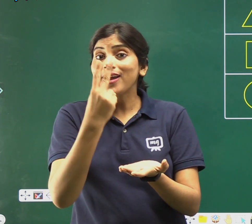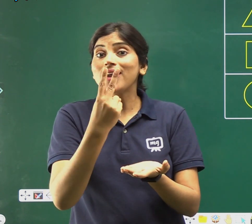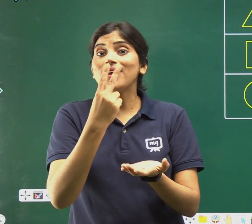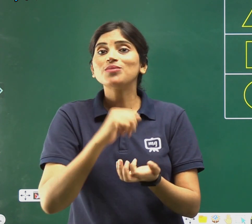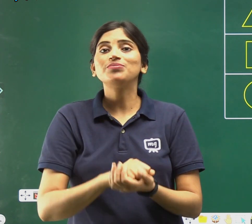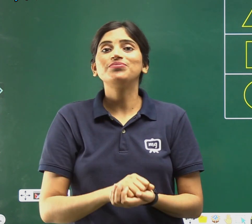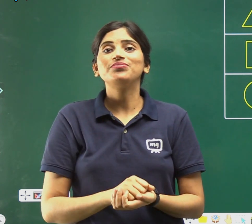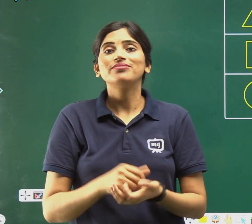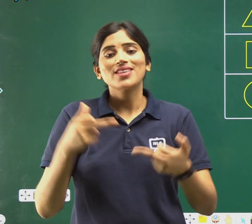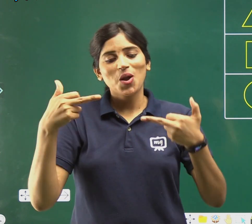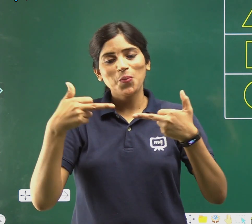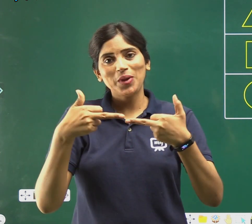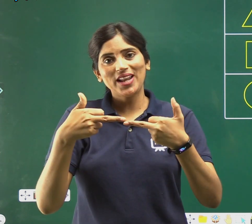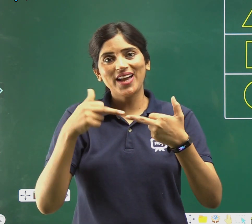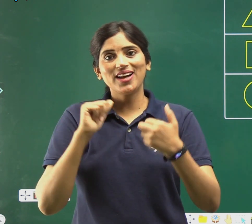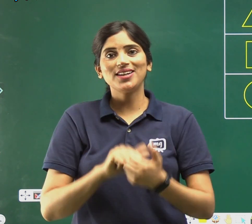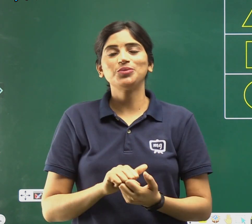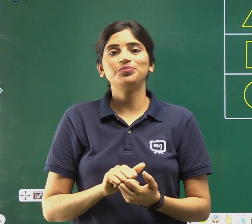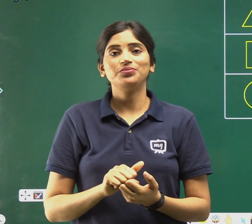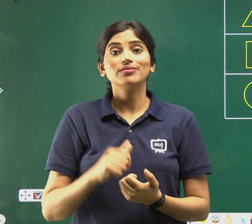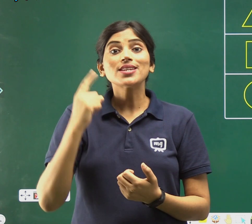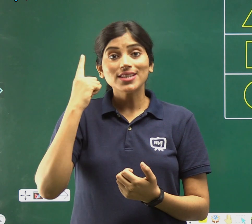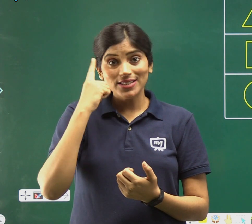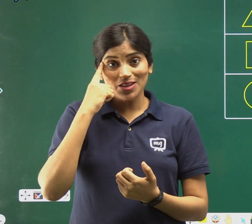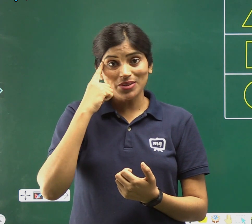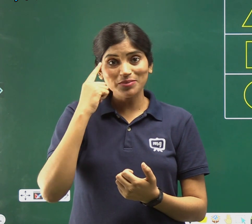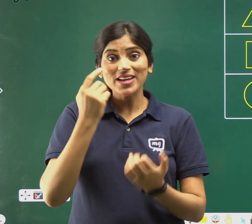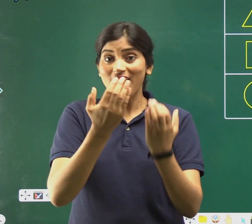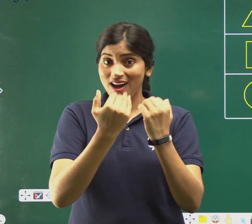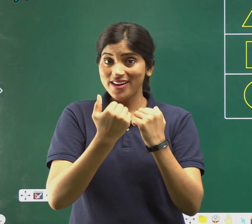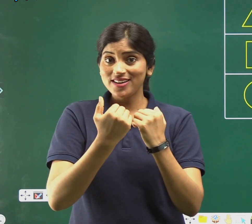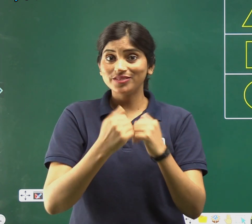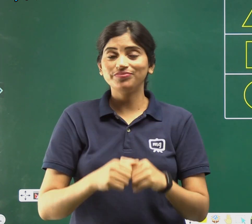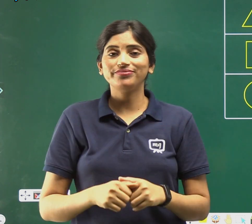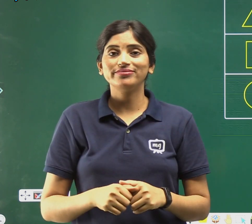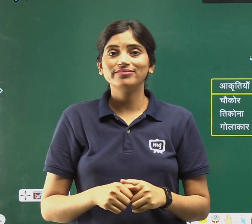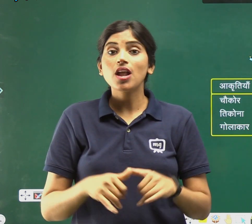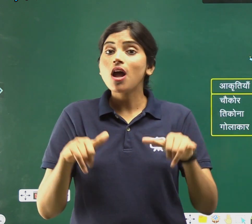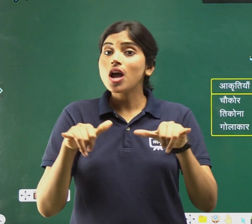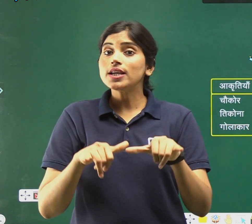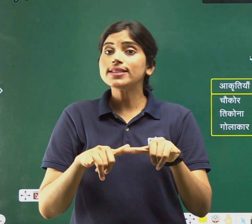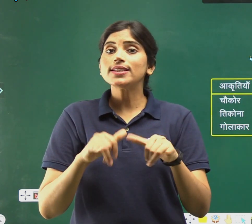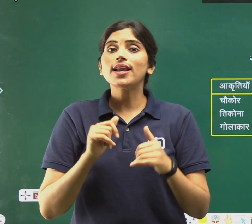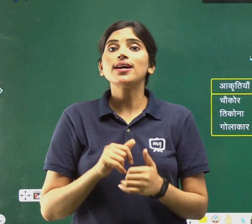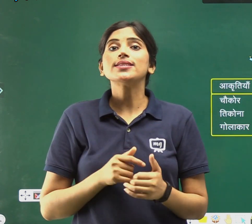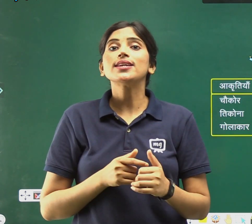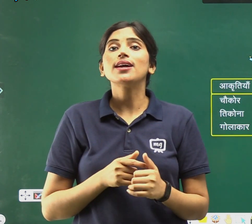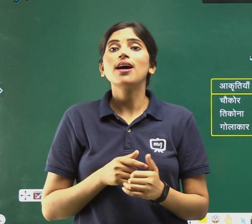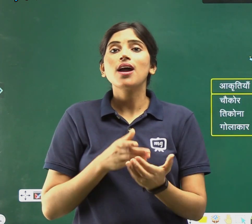ये मिला आया, समझ में आया, इसी तरह से,